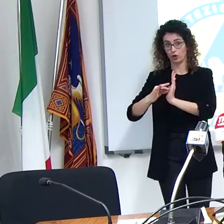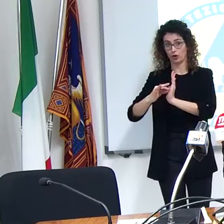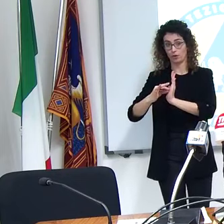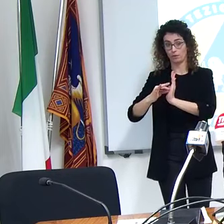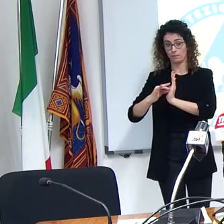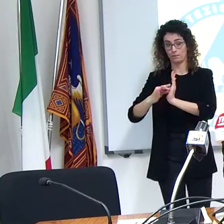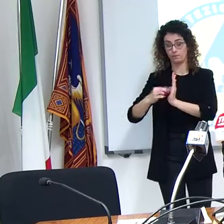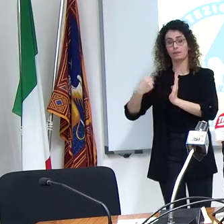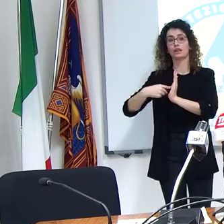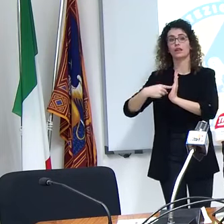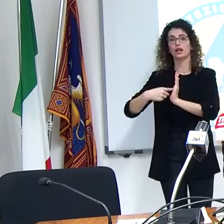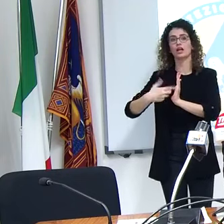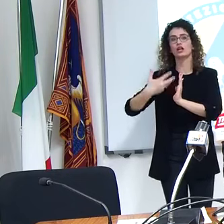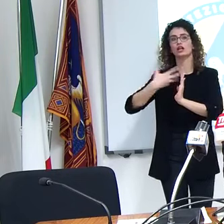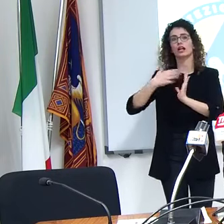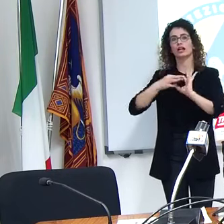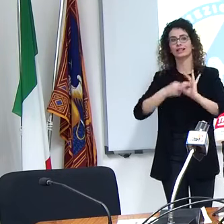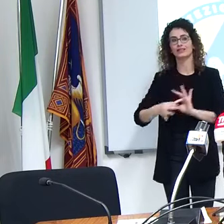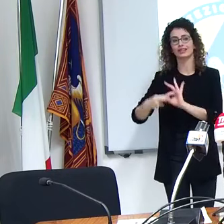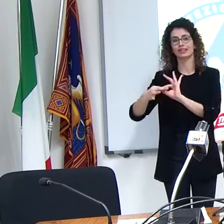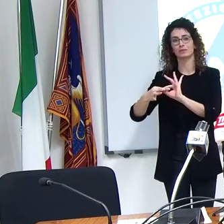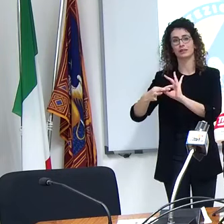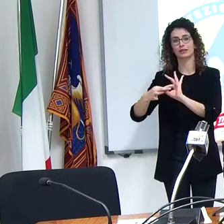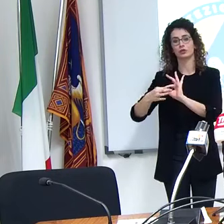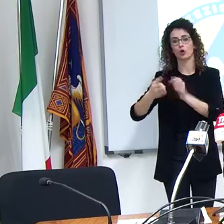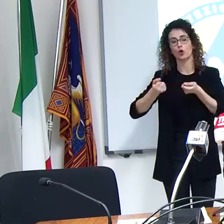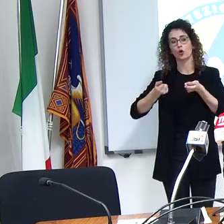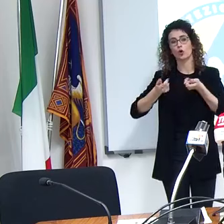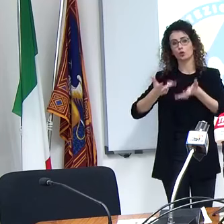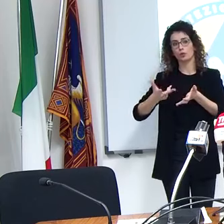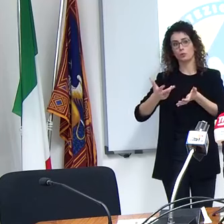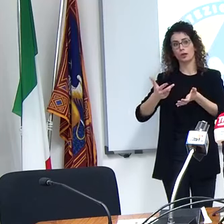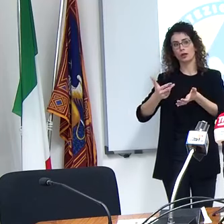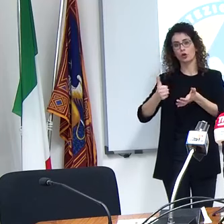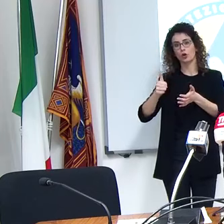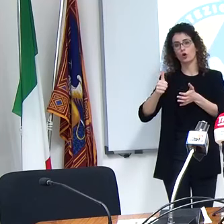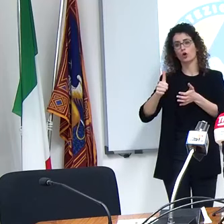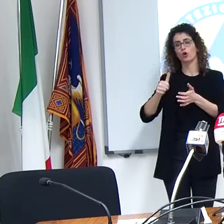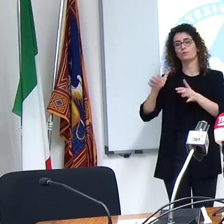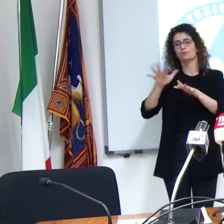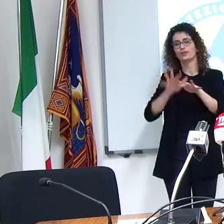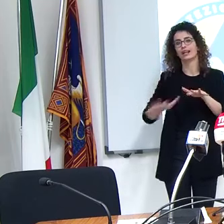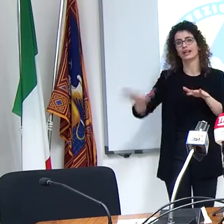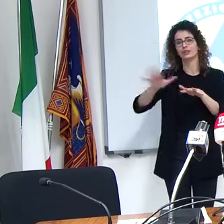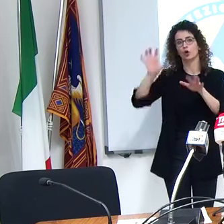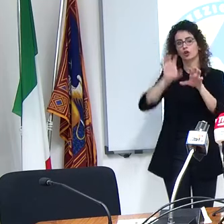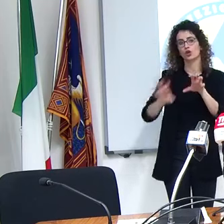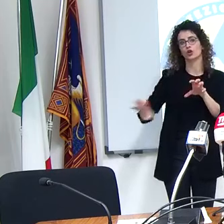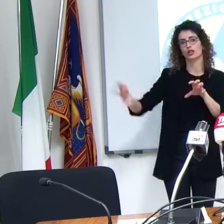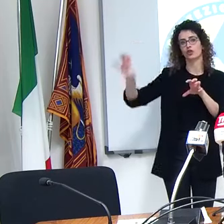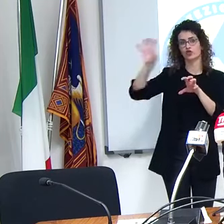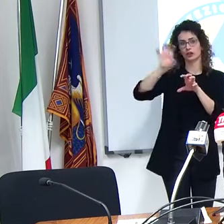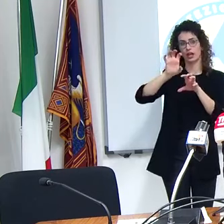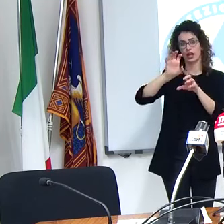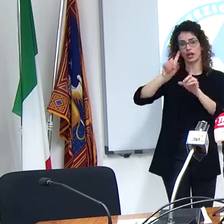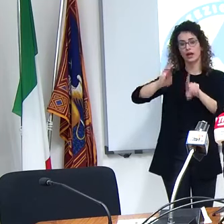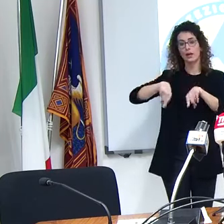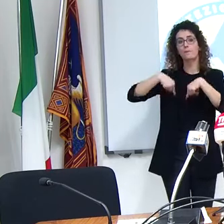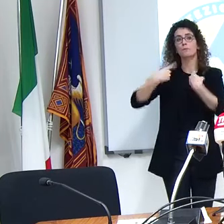riferirsi a un dato relativo al territorio regionale parlava anche di territori